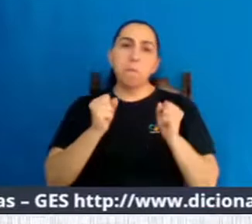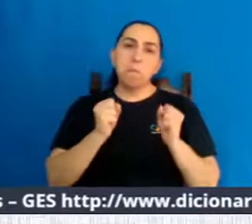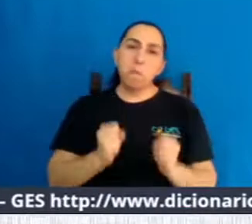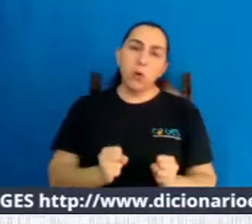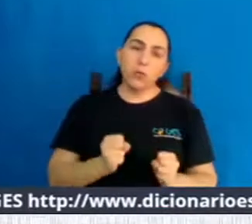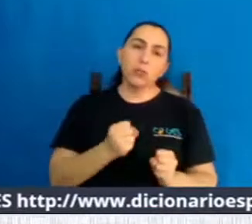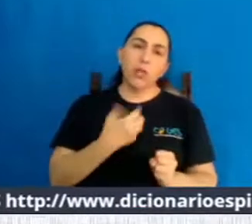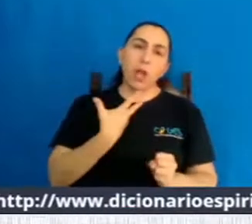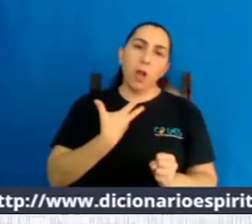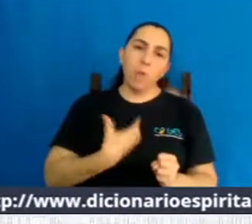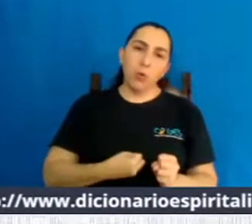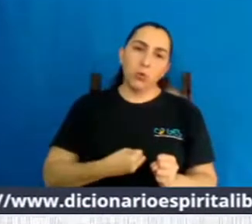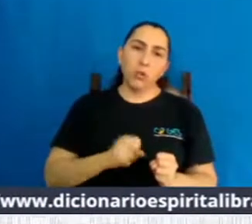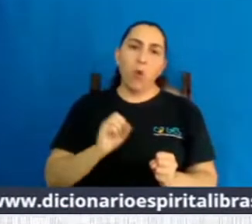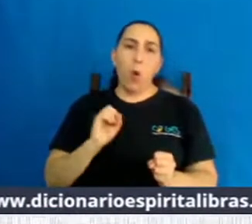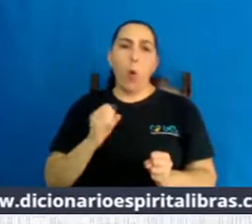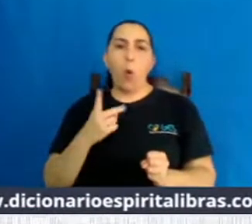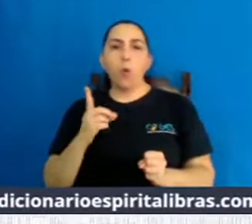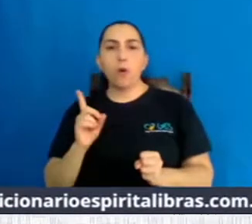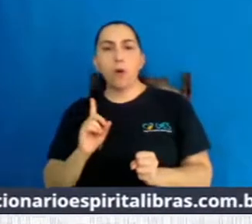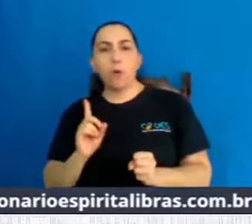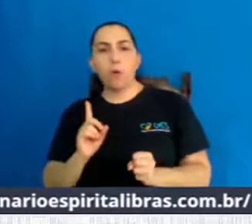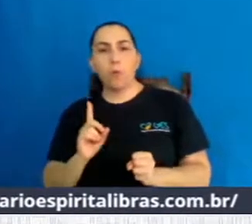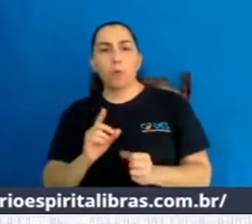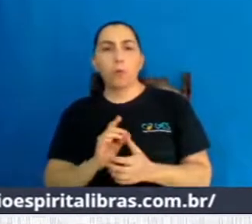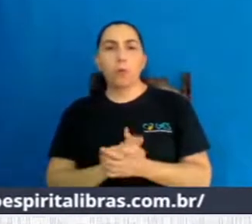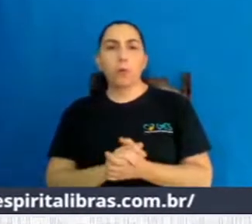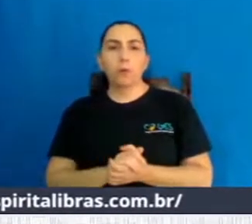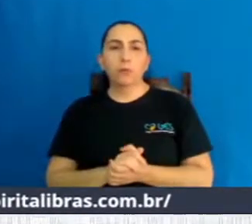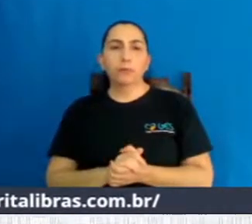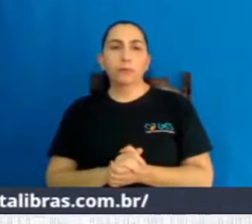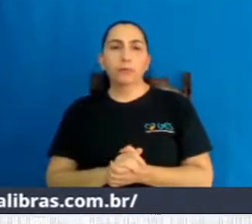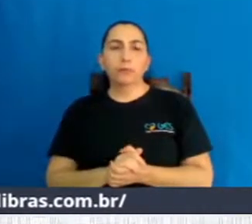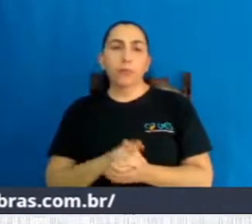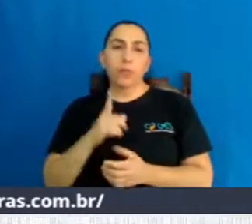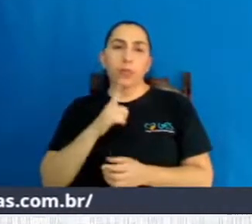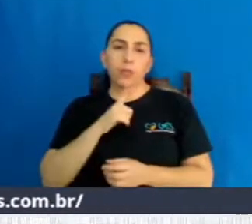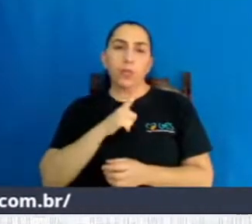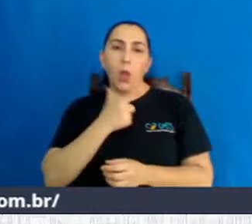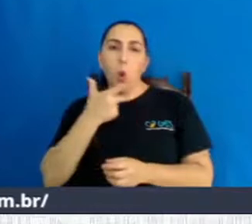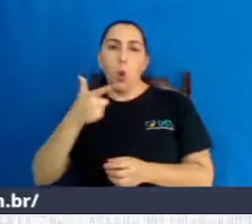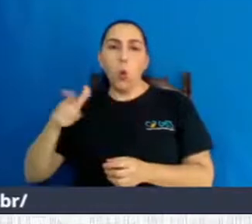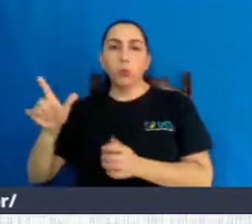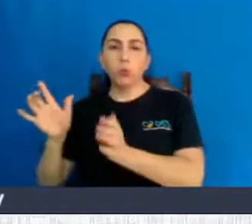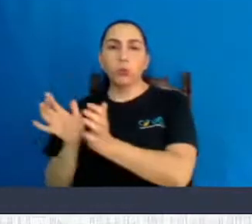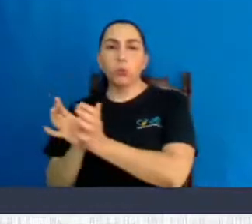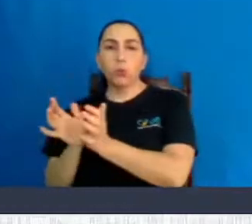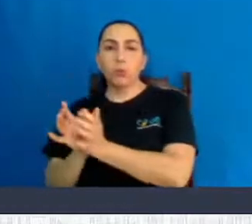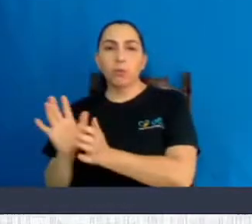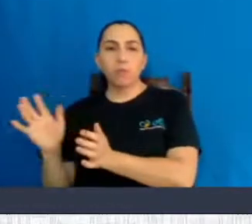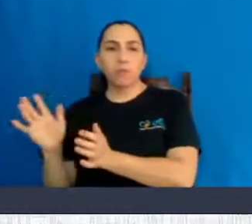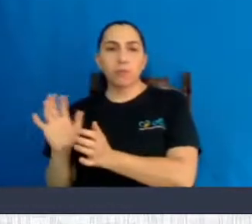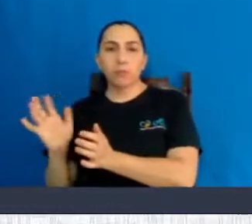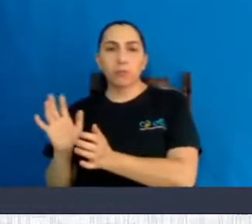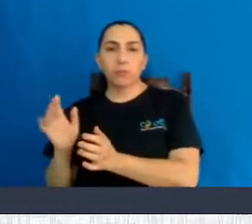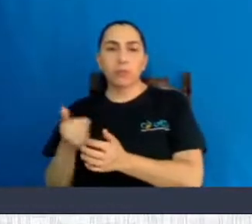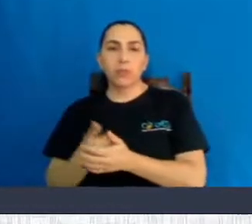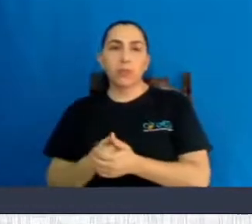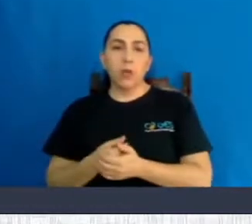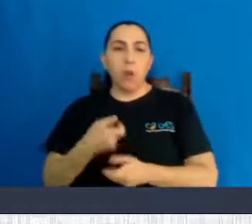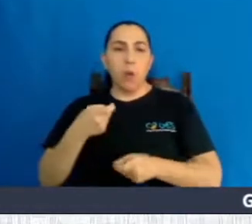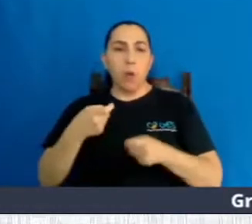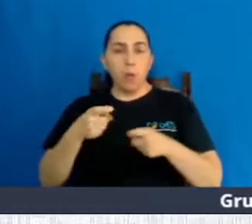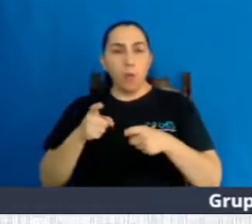abortivo, mas é que não é adequado. Mas há outros dizendo que não. Então, até os próprios